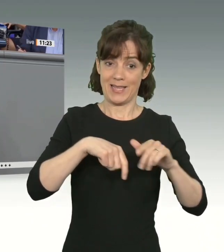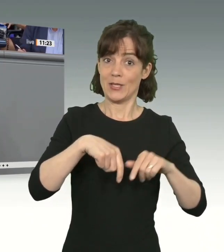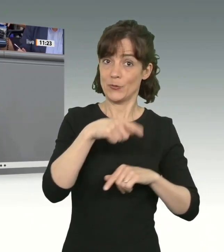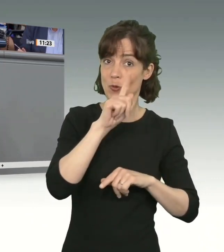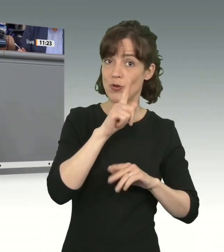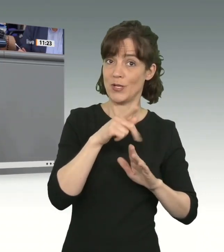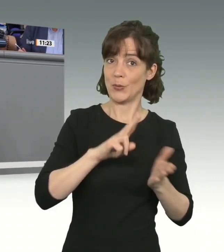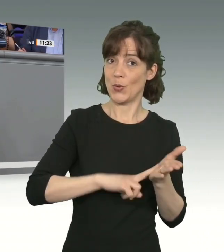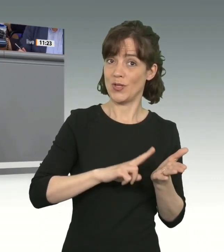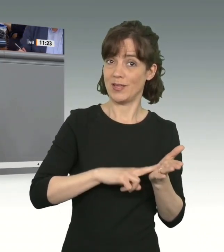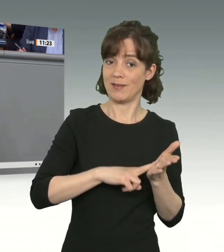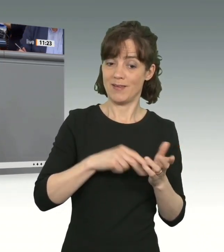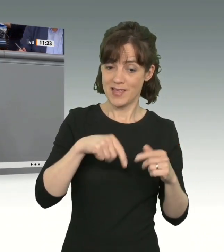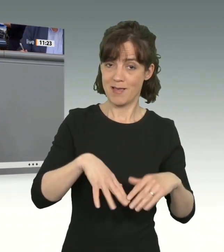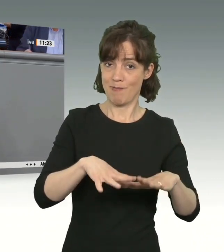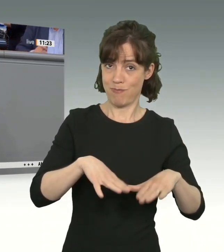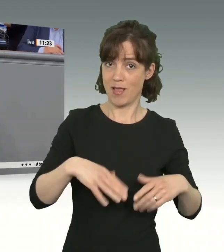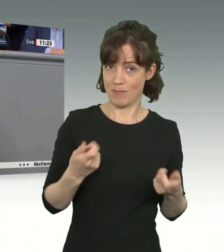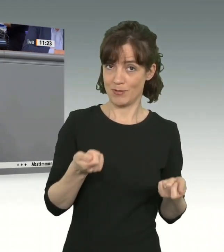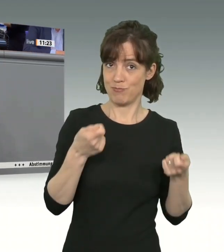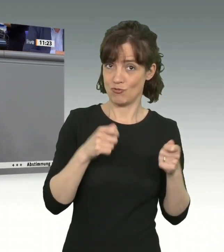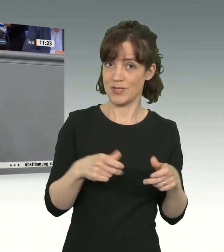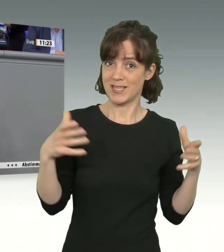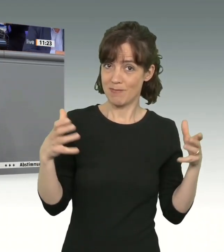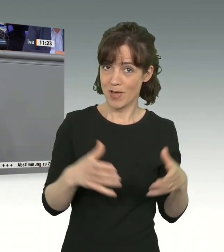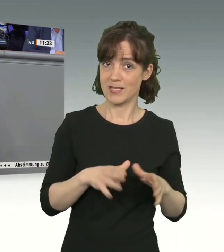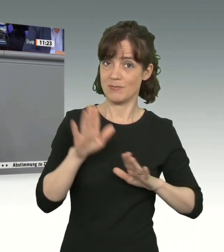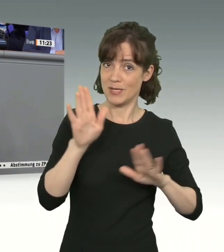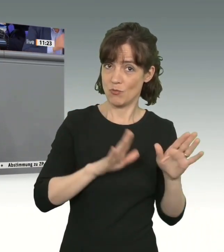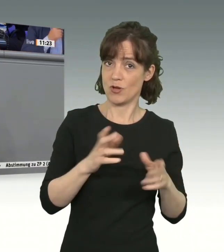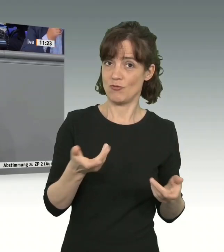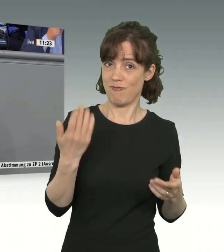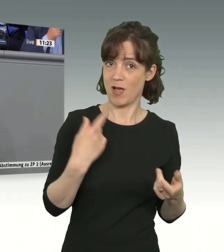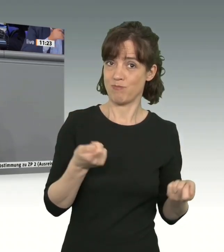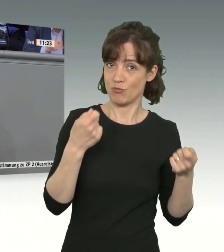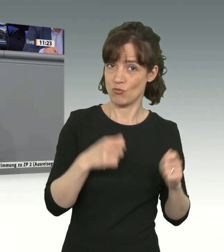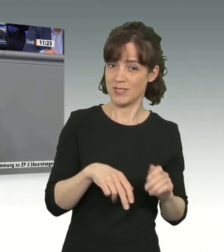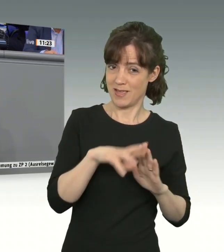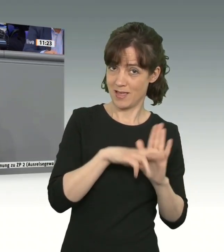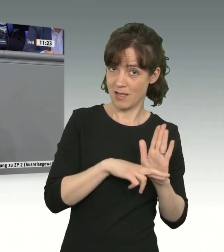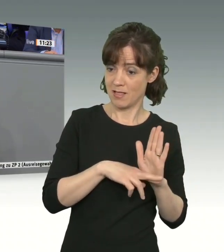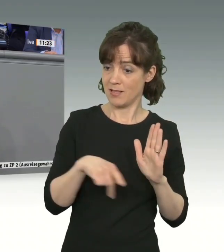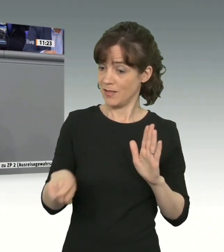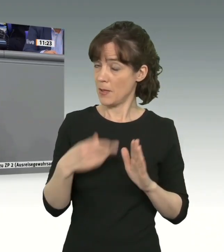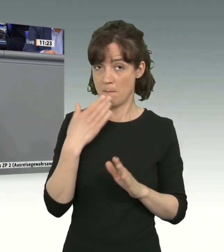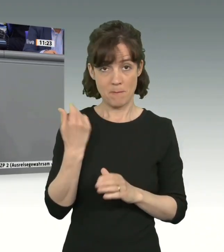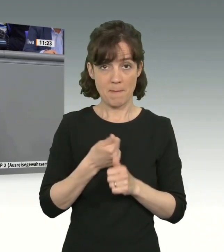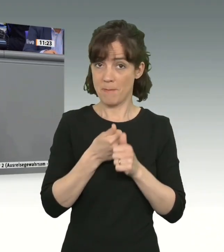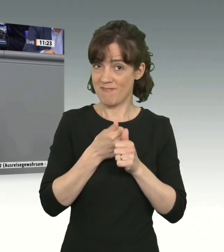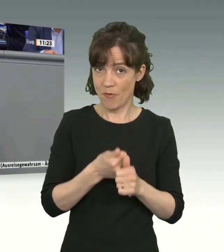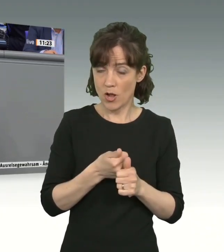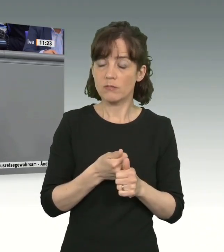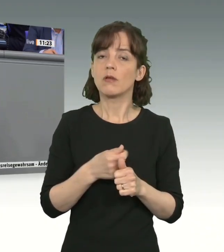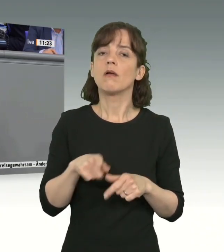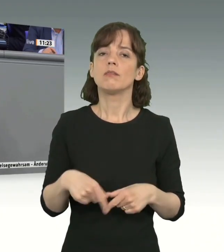in diesem Parlament gemeinsam demokratisch beschlossen haben, Da muss der